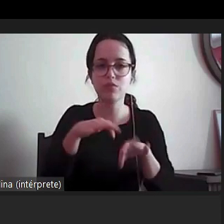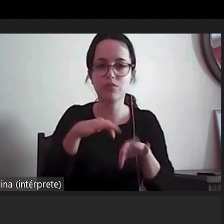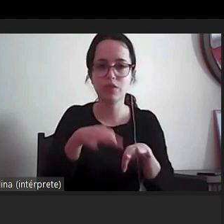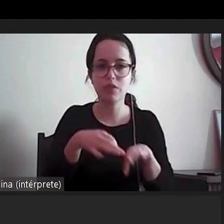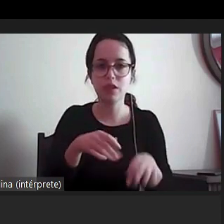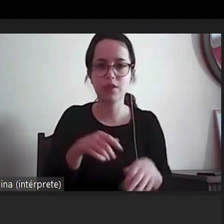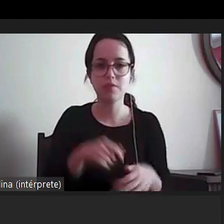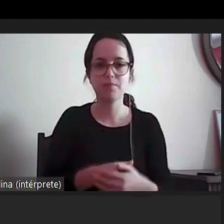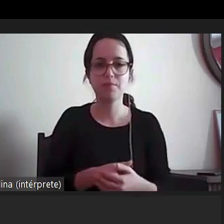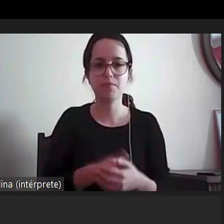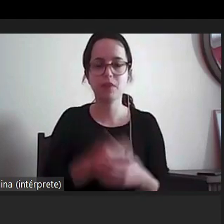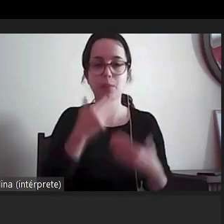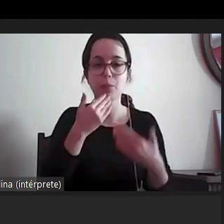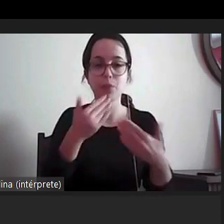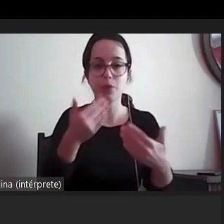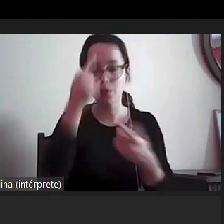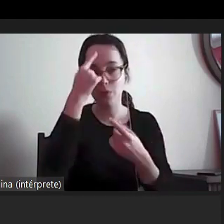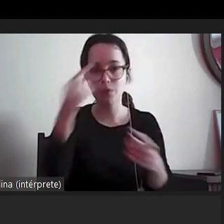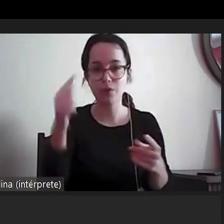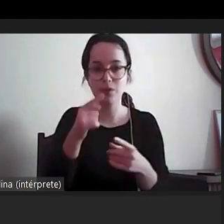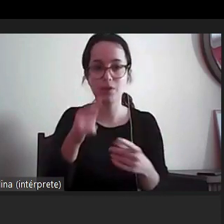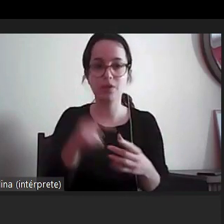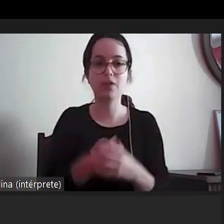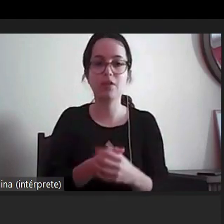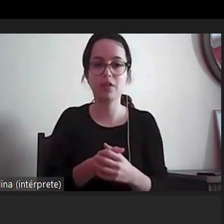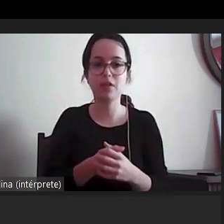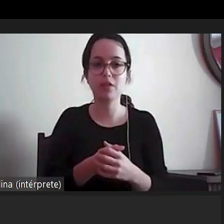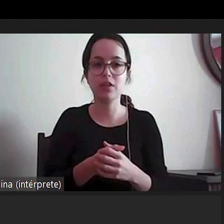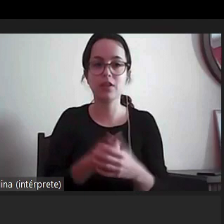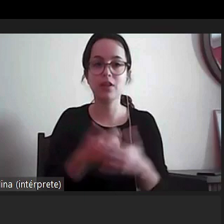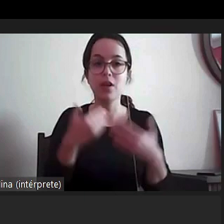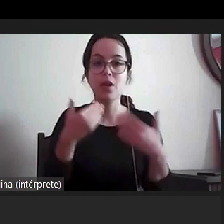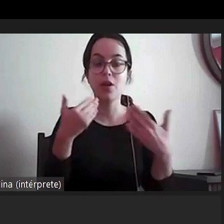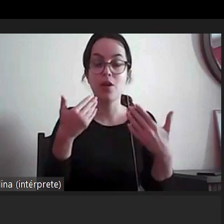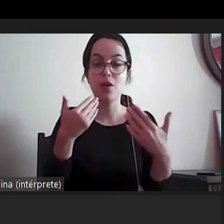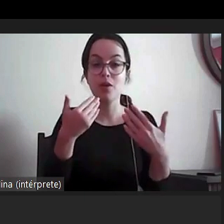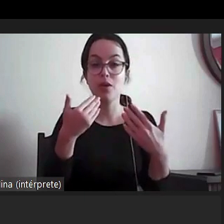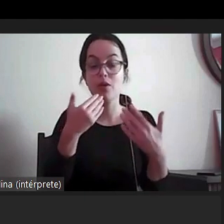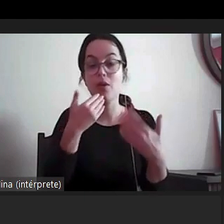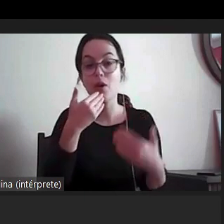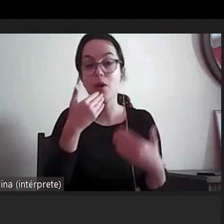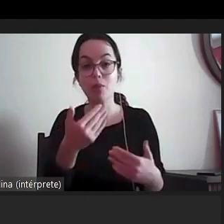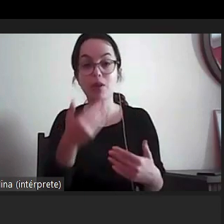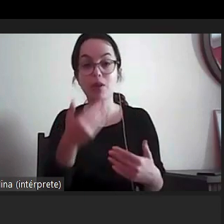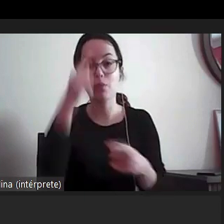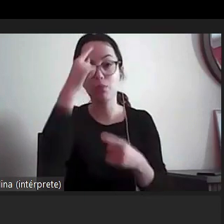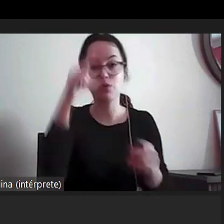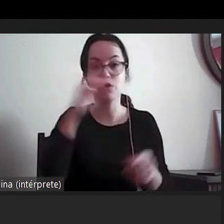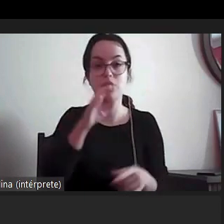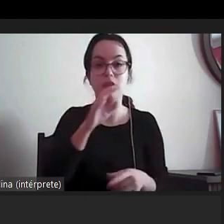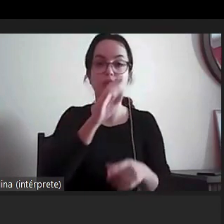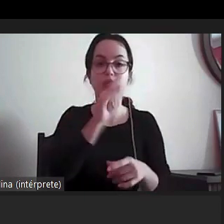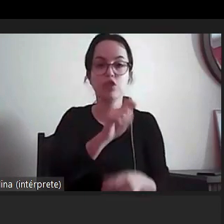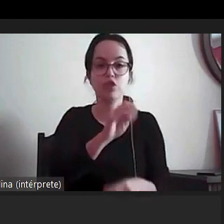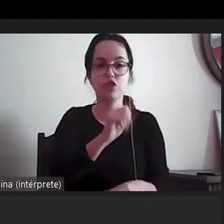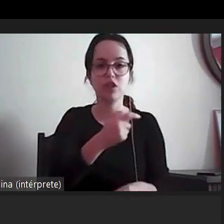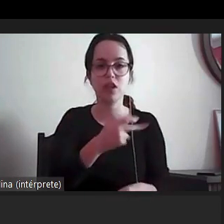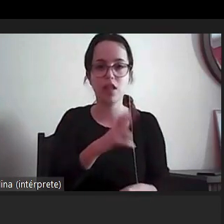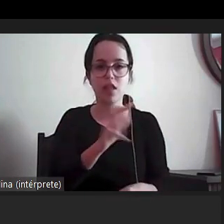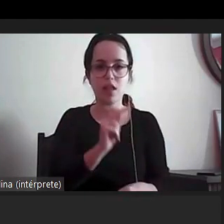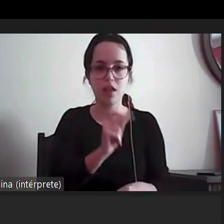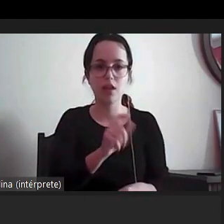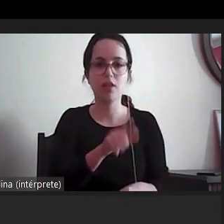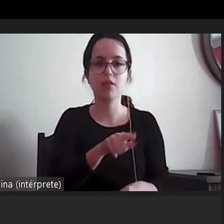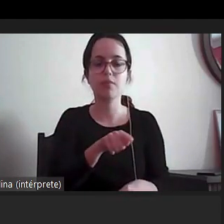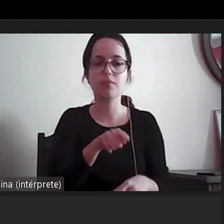muito obrigado professora muito obrigado doutora Estrela Xabi pela partilha tão enriquecedora sobre o tema do